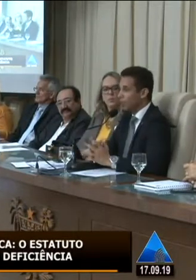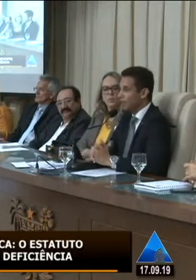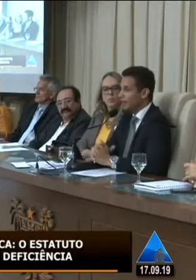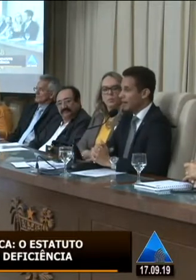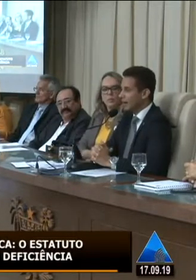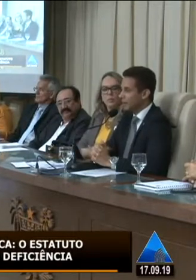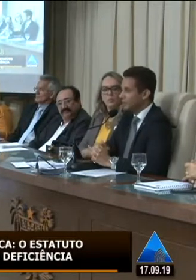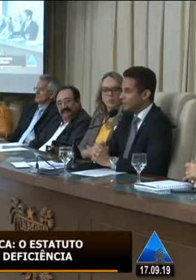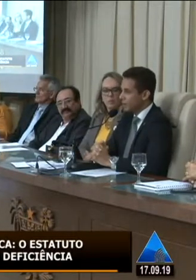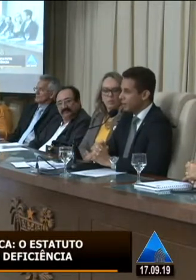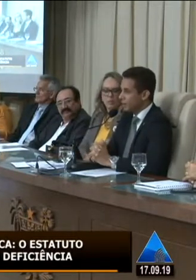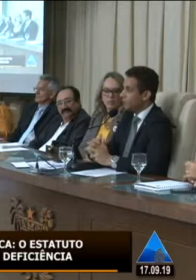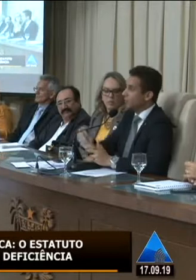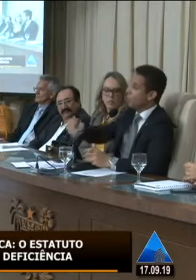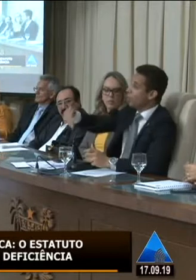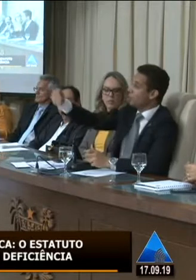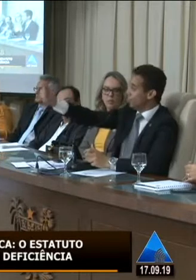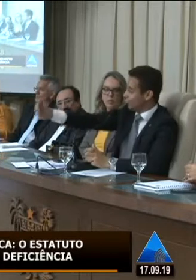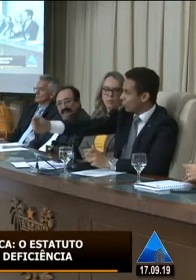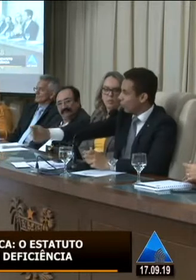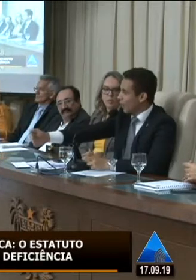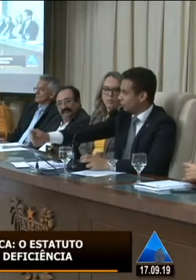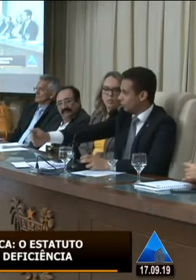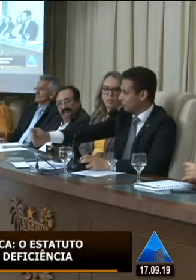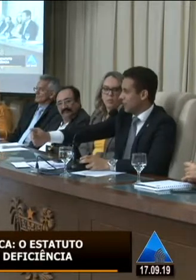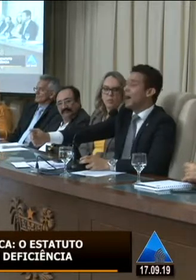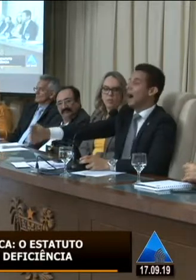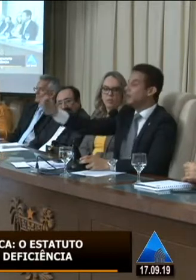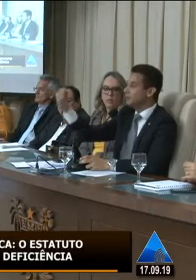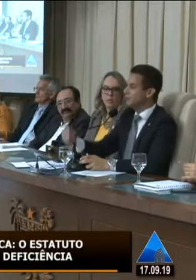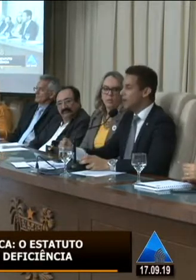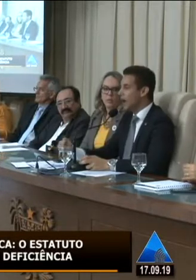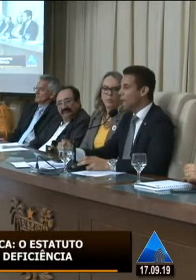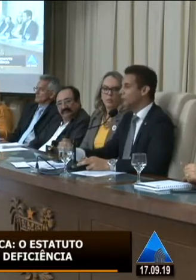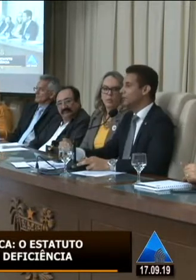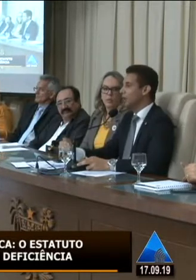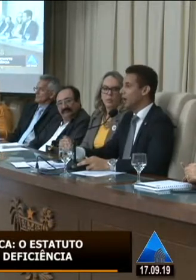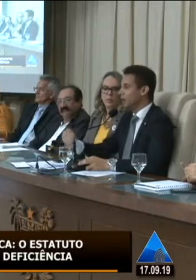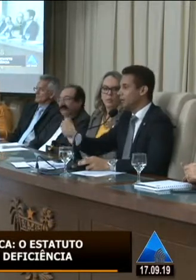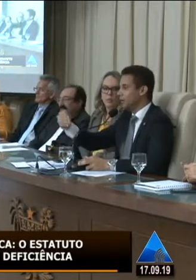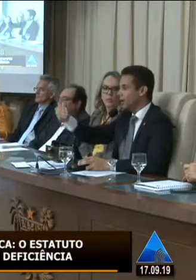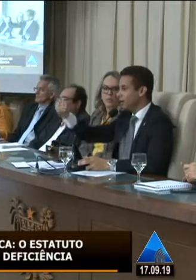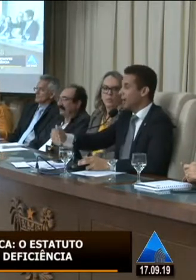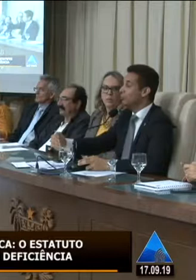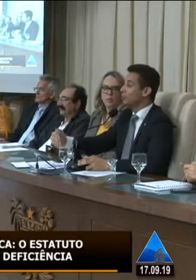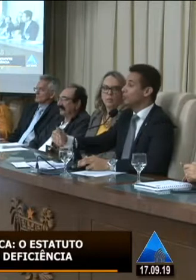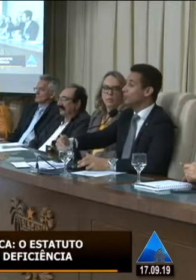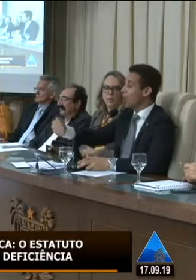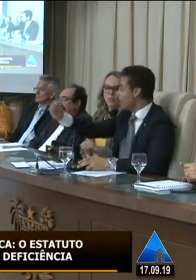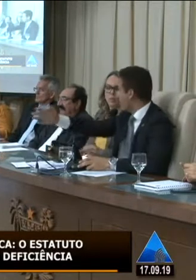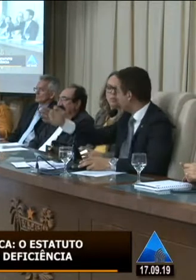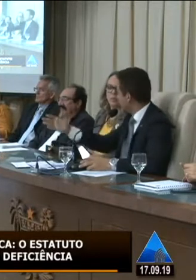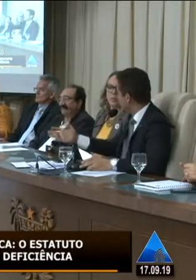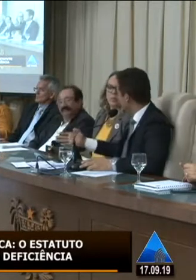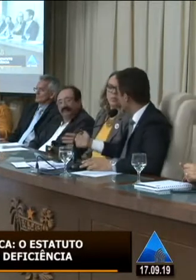protocolar aqui na casa e depois de protocolado aí sim abre é aberto o trâmite